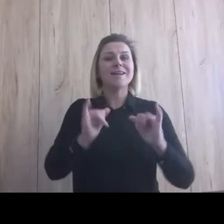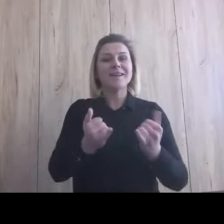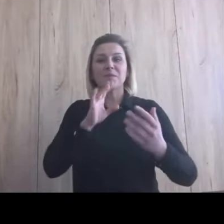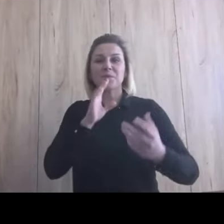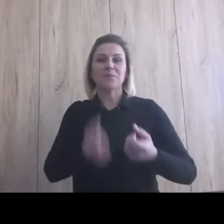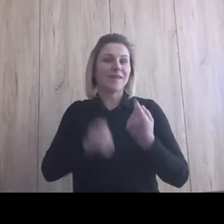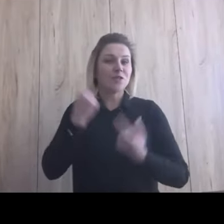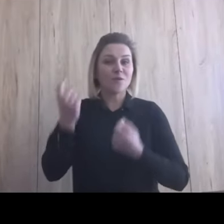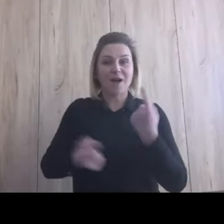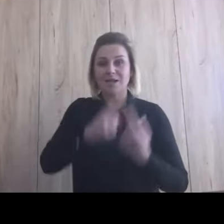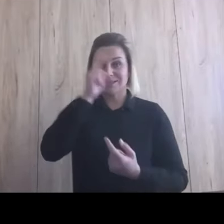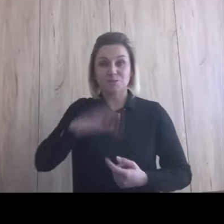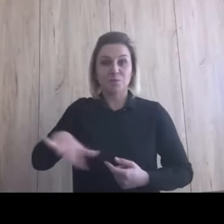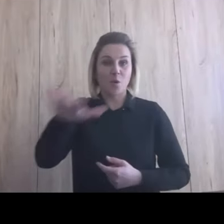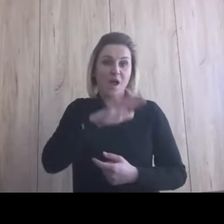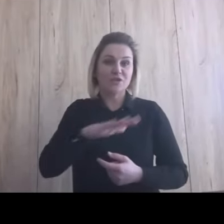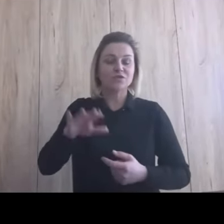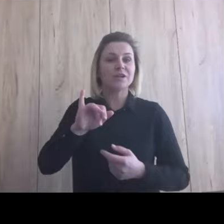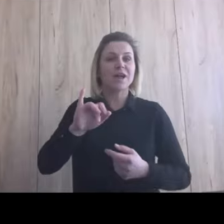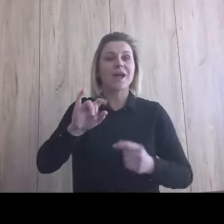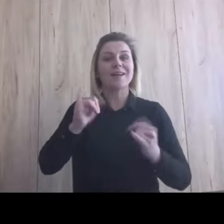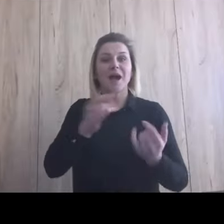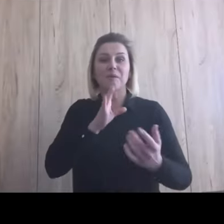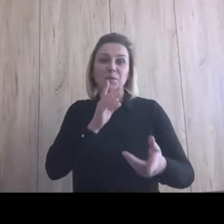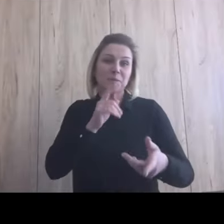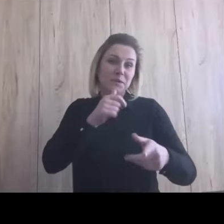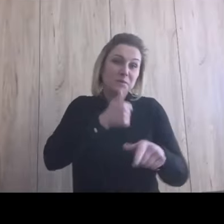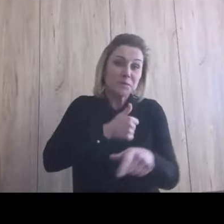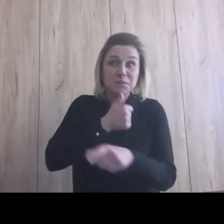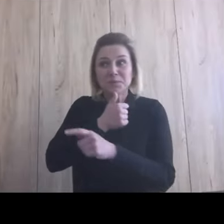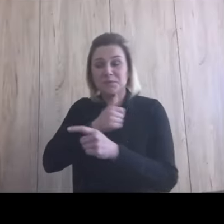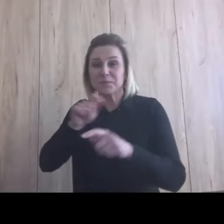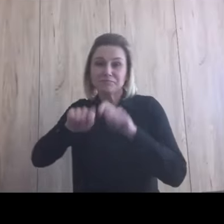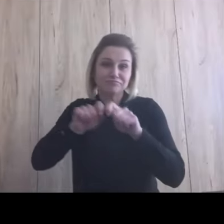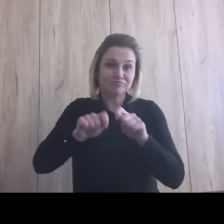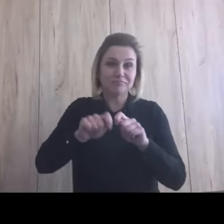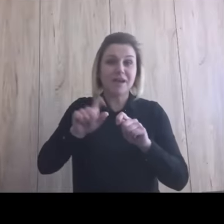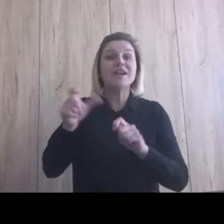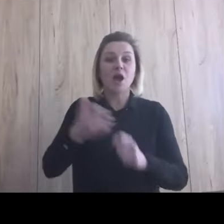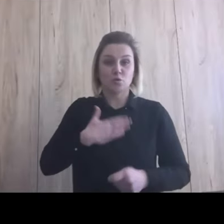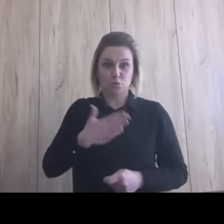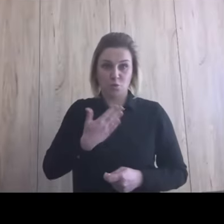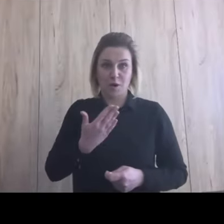społeczne, o tym procesie eksperymentowania, to czy uważasz, że warto?